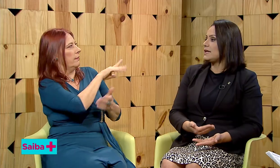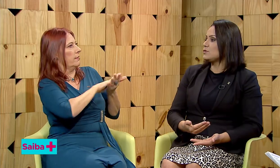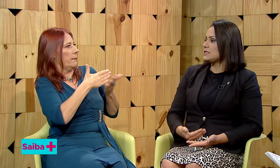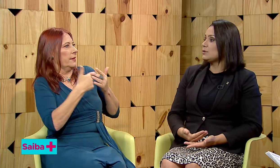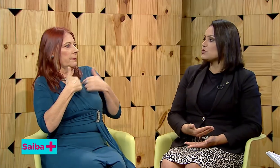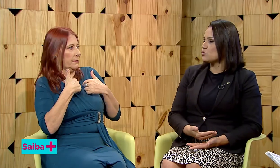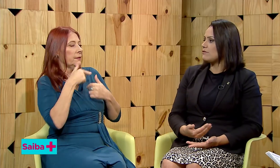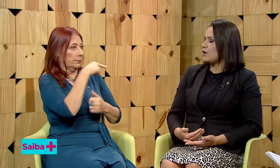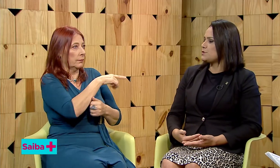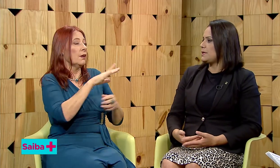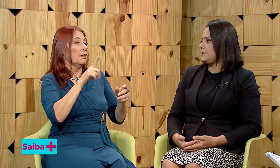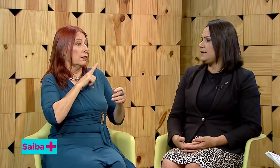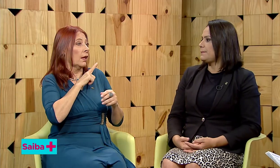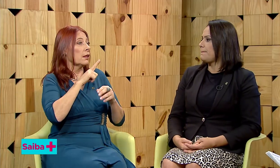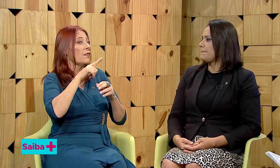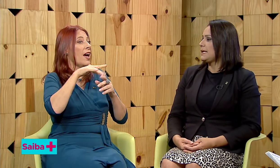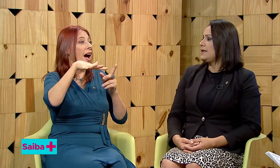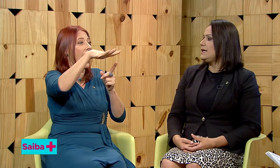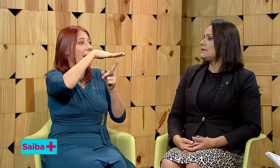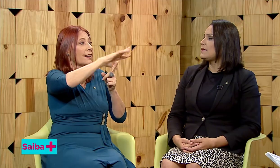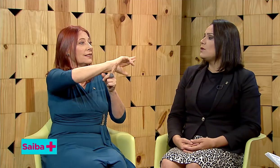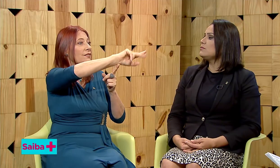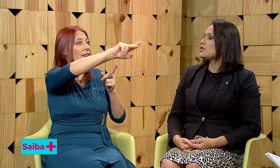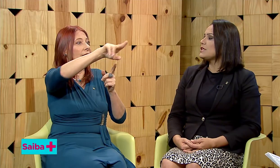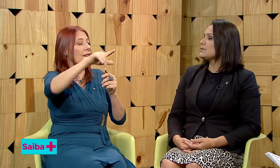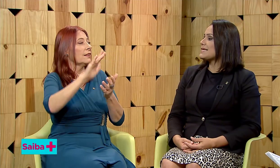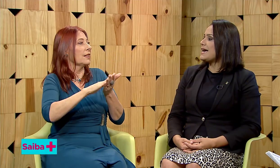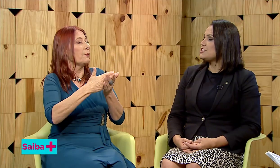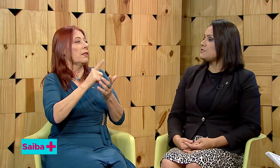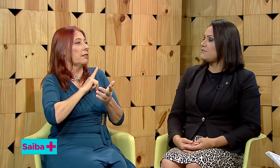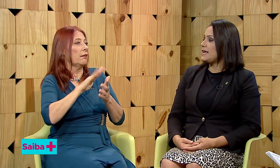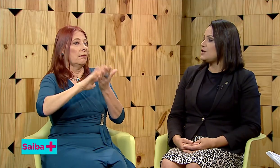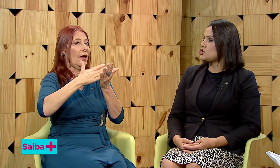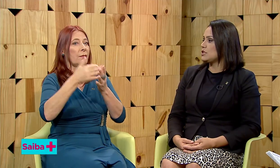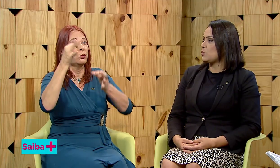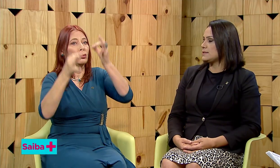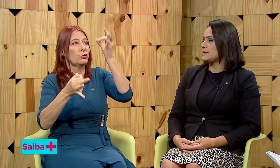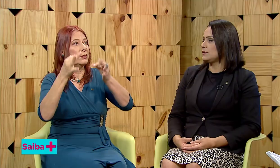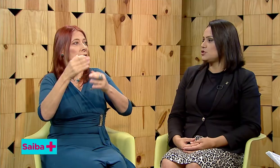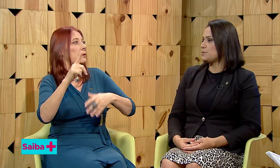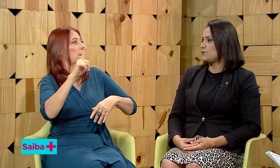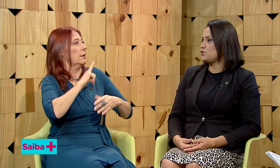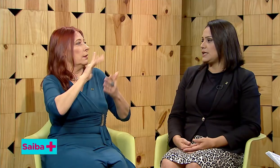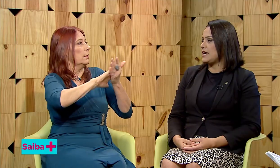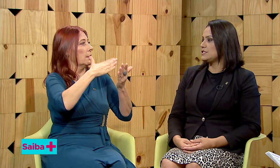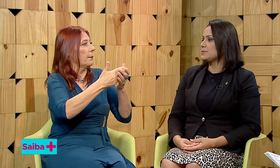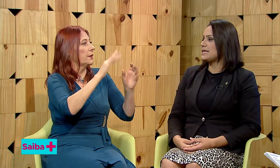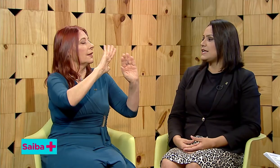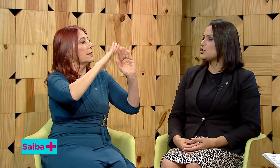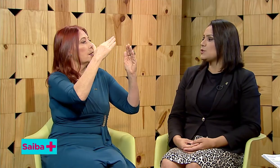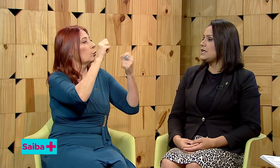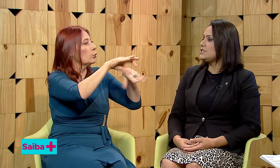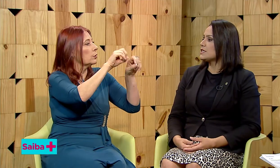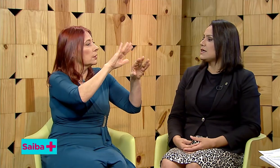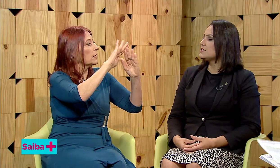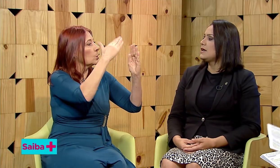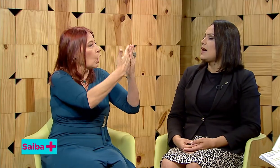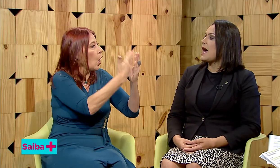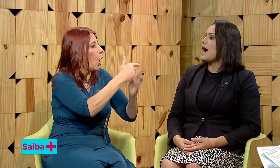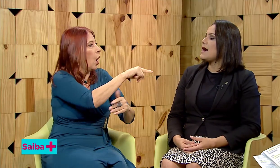tradução da sua voz para mim. Então, nós temos áreas diferentes de atuação desses profissionais. Temos áreas jurídicas, a